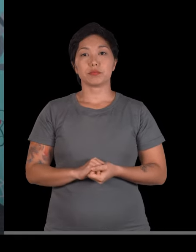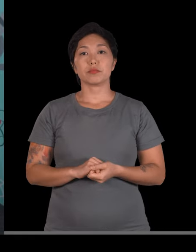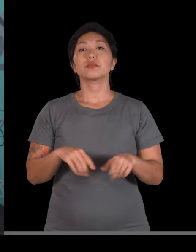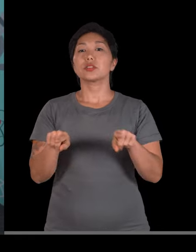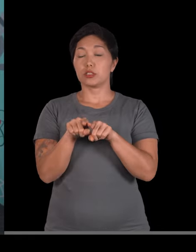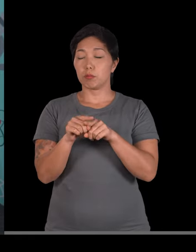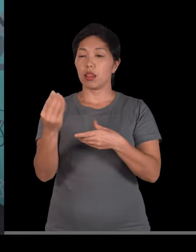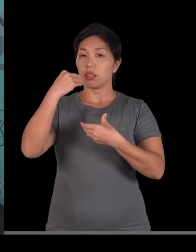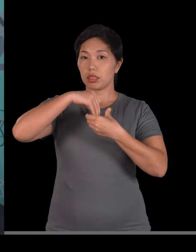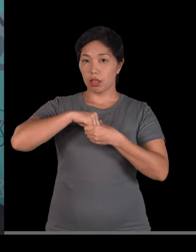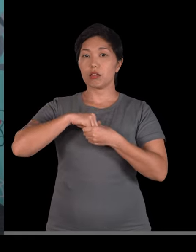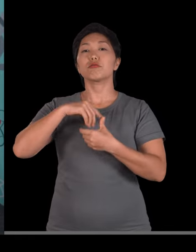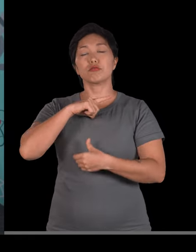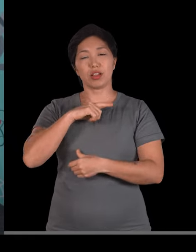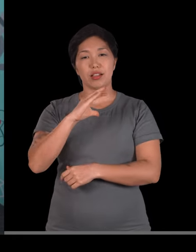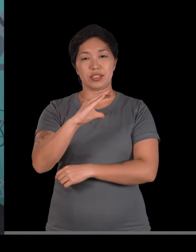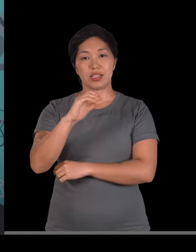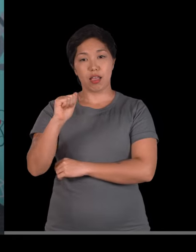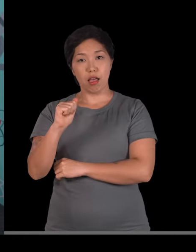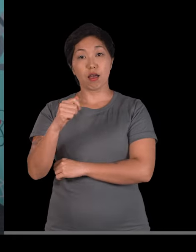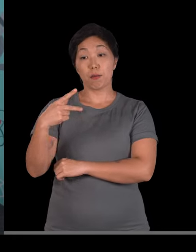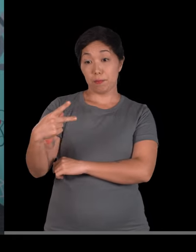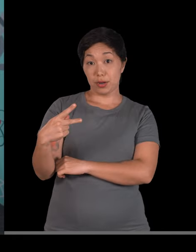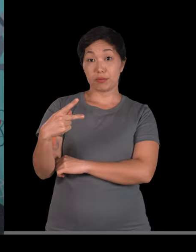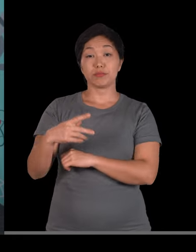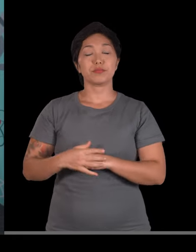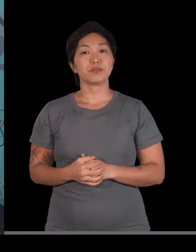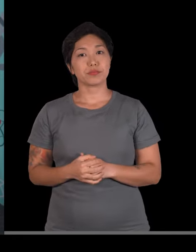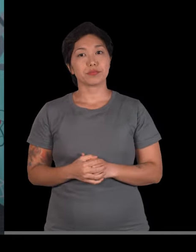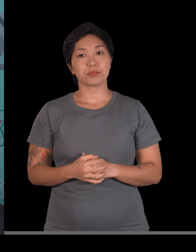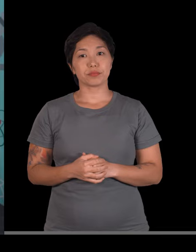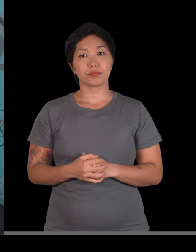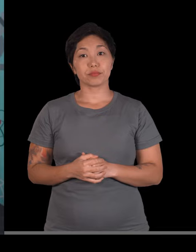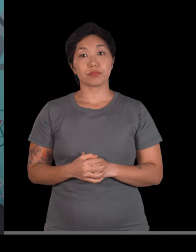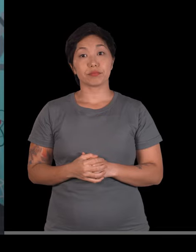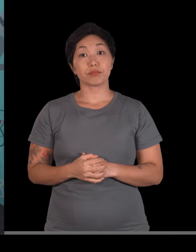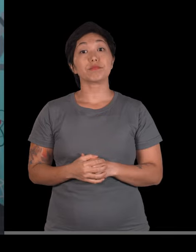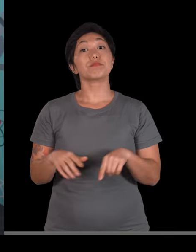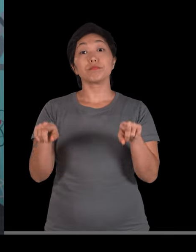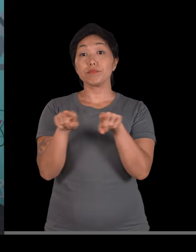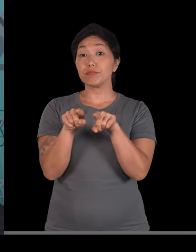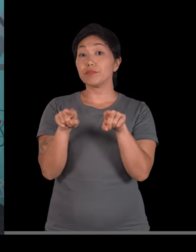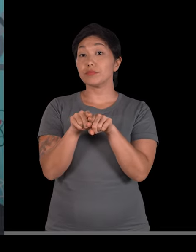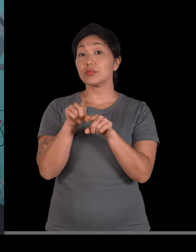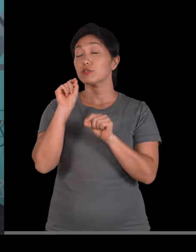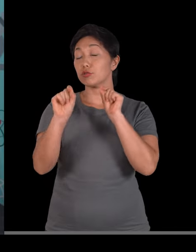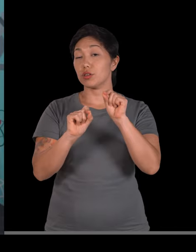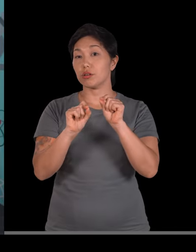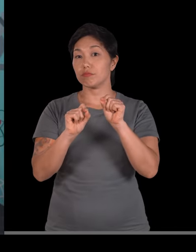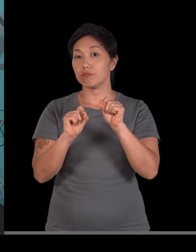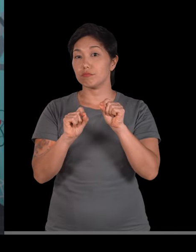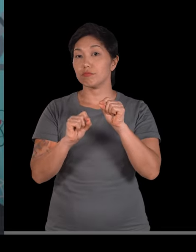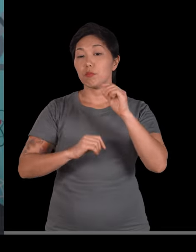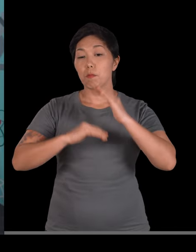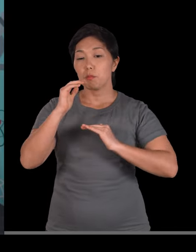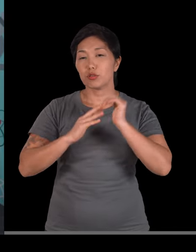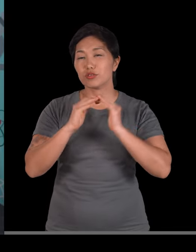reserva de cálcio fósforo, armazenado nos ossos, e ainda, produção de sangue. O nosso